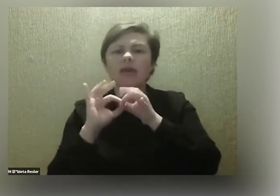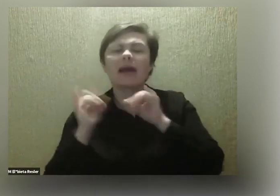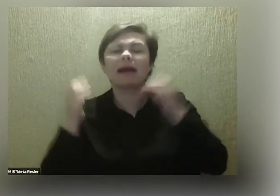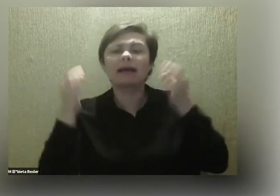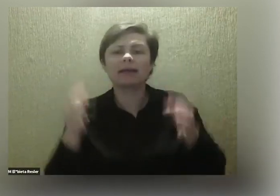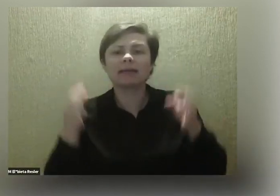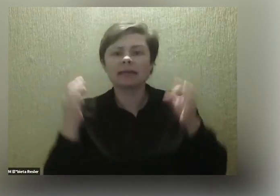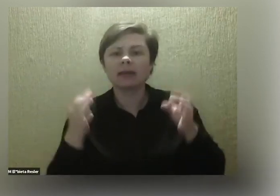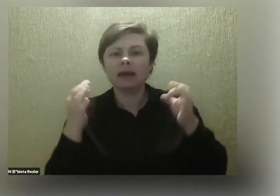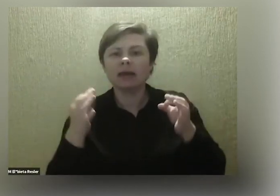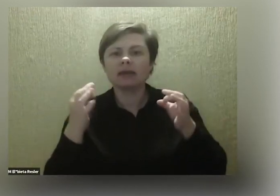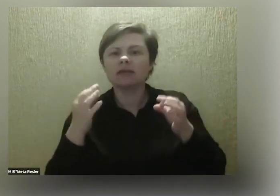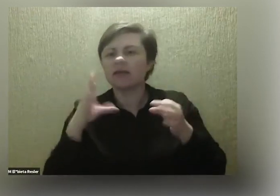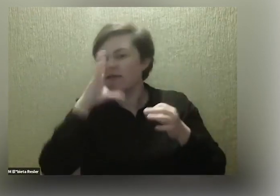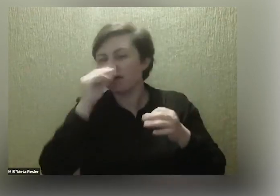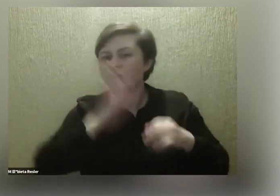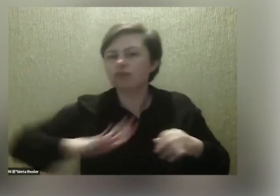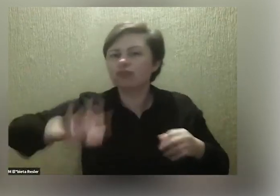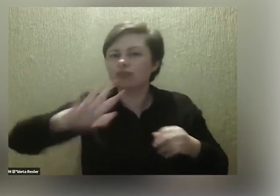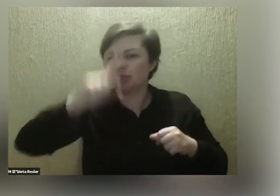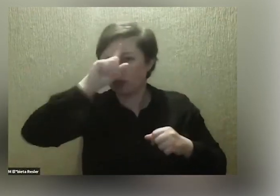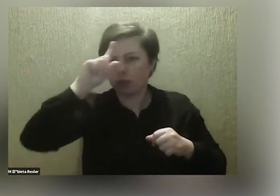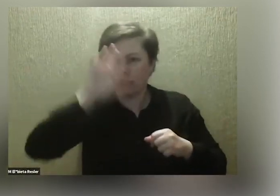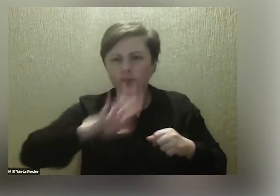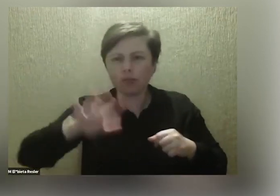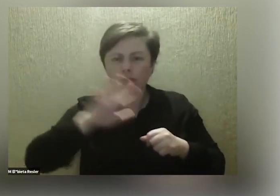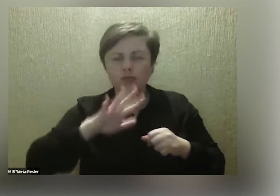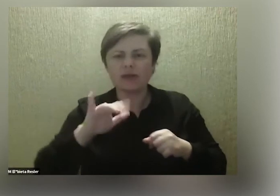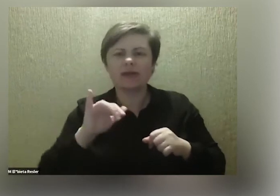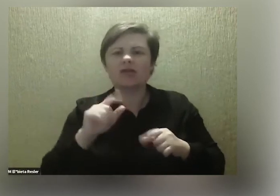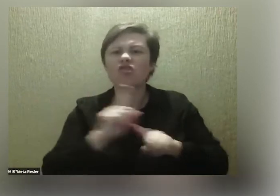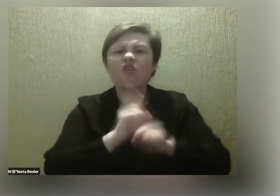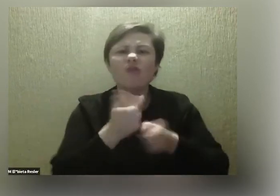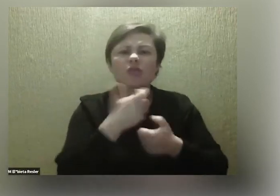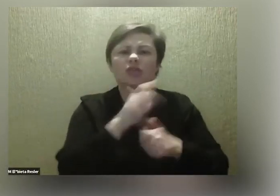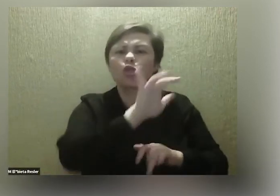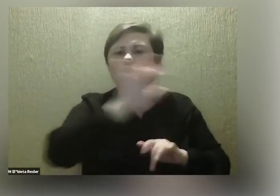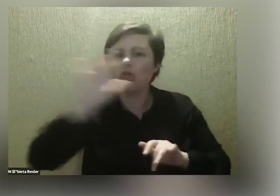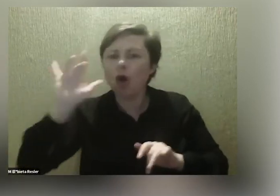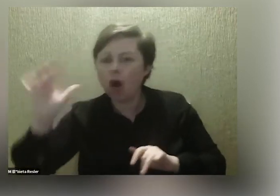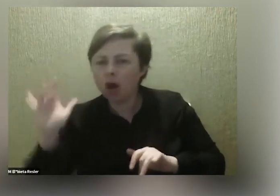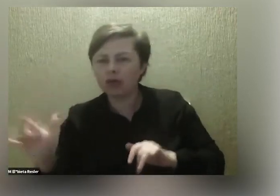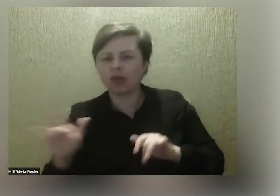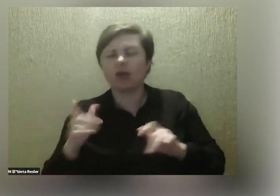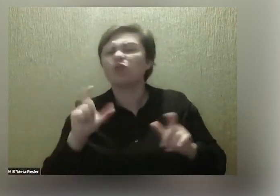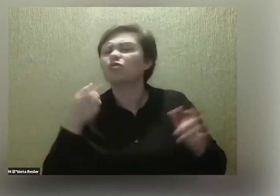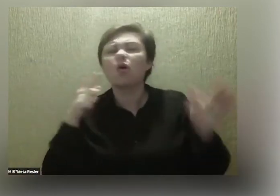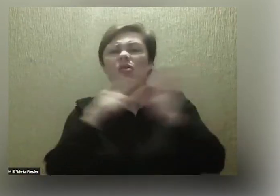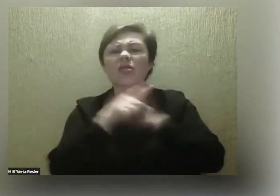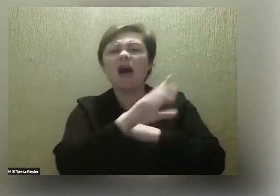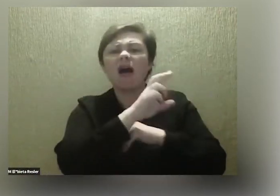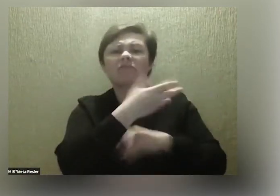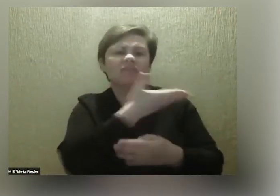wygląda przestrzeń publiczna, że niczego nie powinno się właściwie dotykać i co dla Was oznaczał lockdown